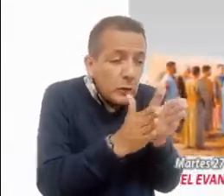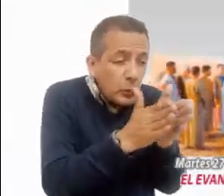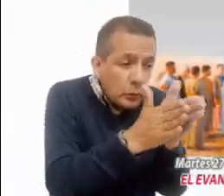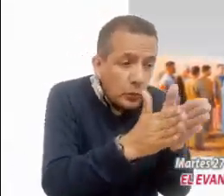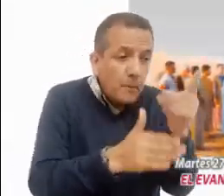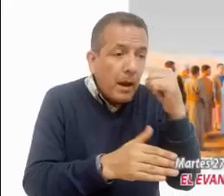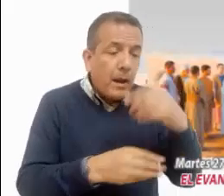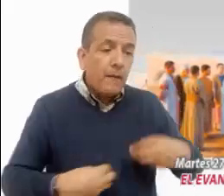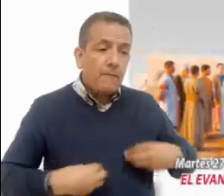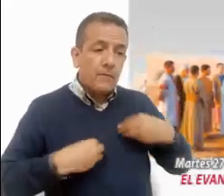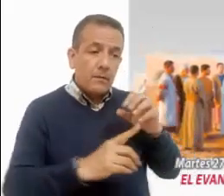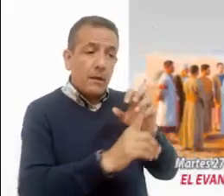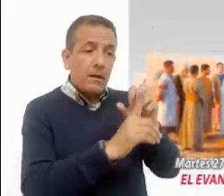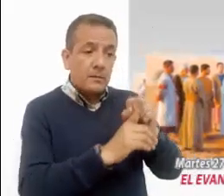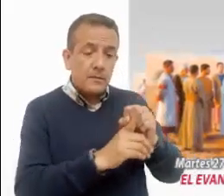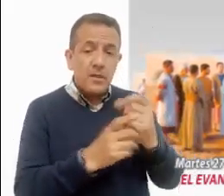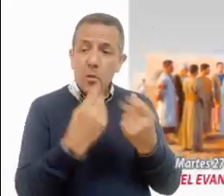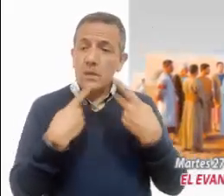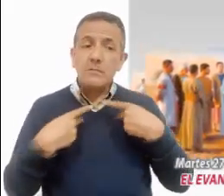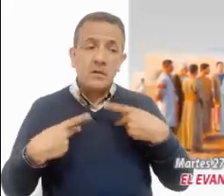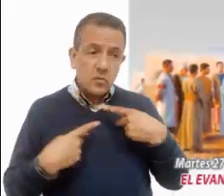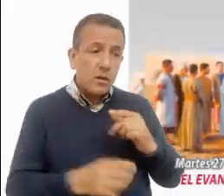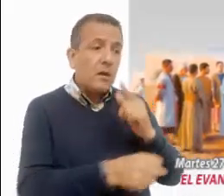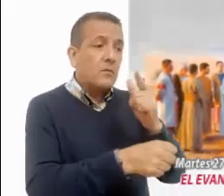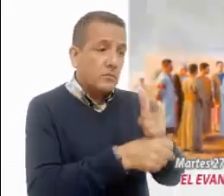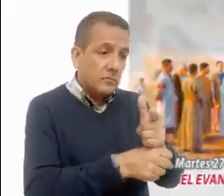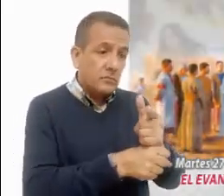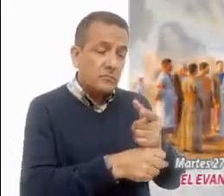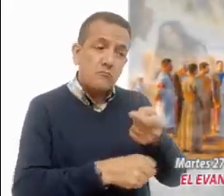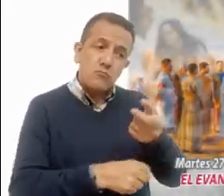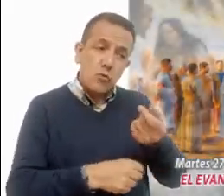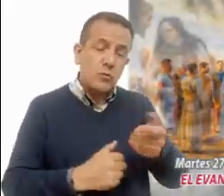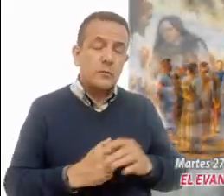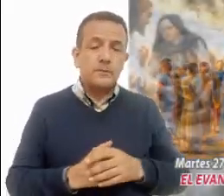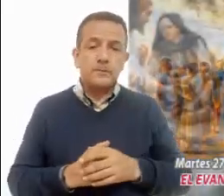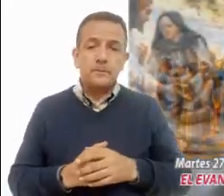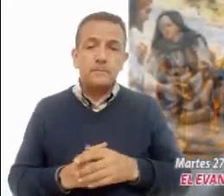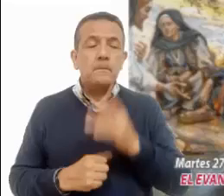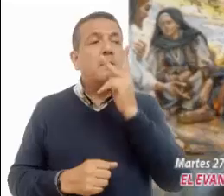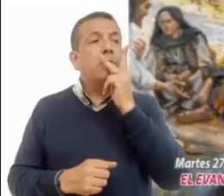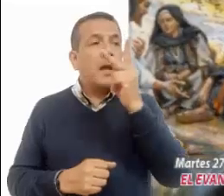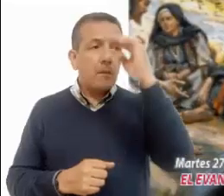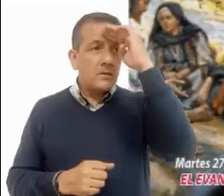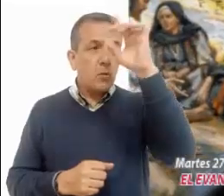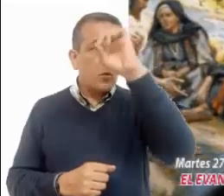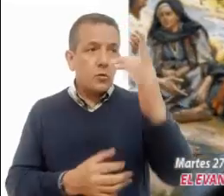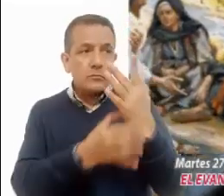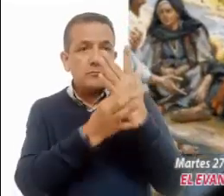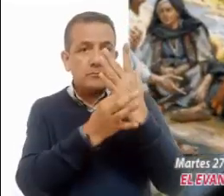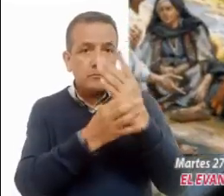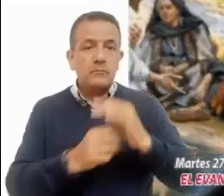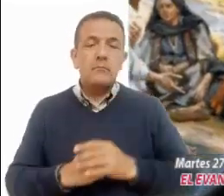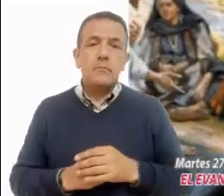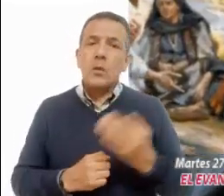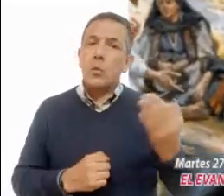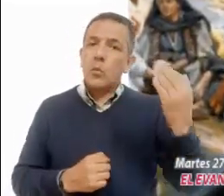vida. Y qué pocos son los que lo encuentran. Palabra del Señor. En días pasados,